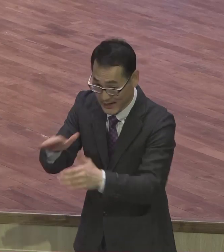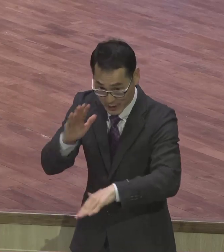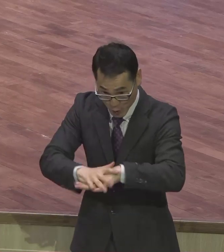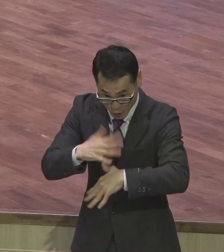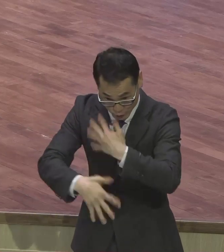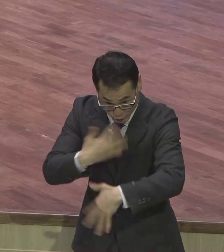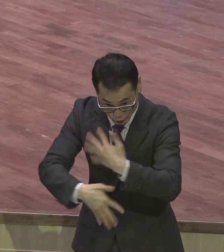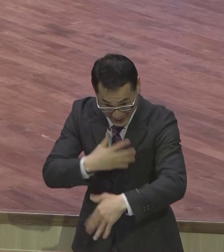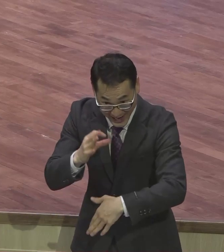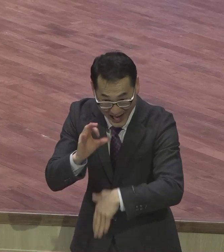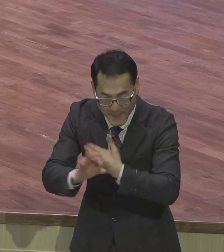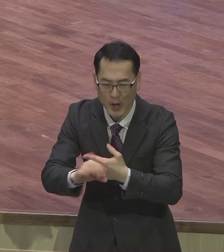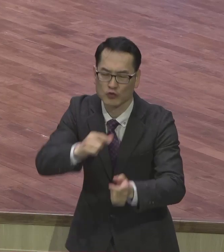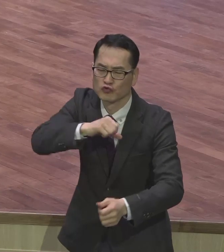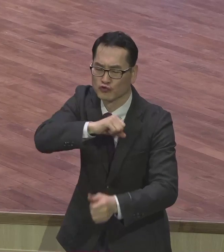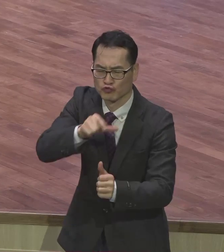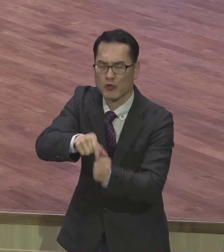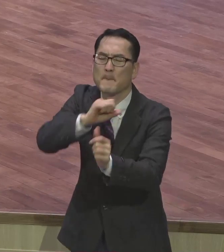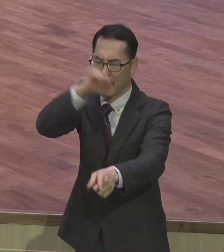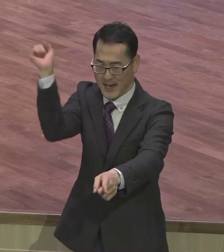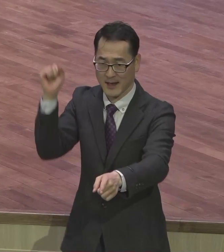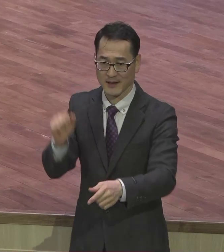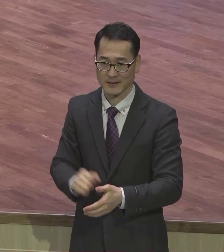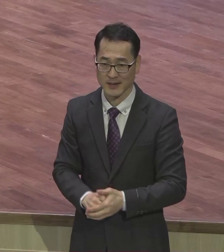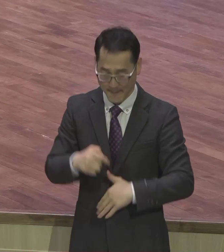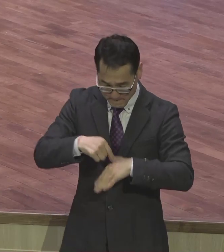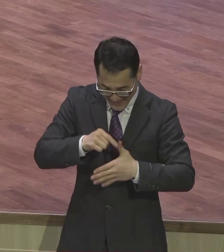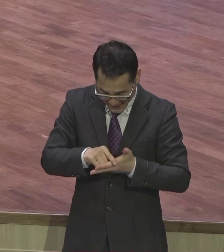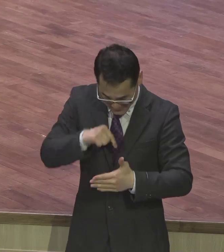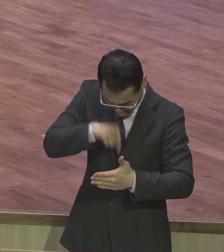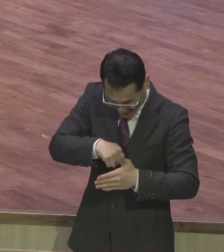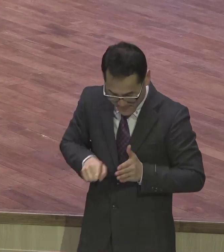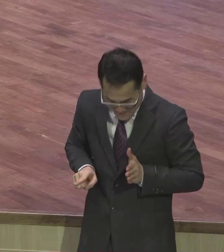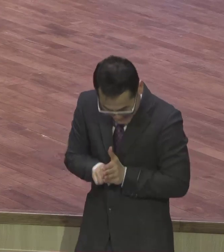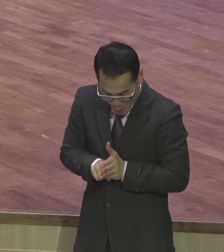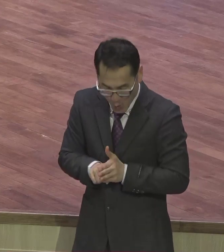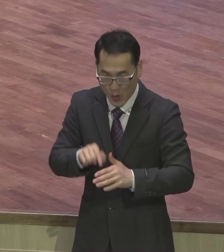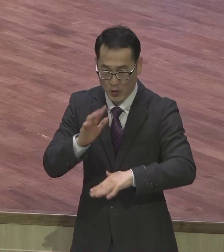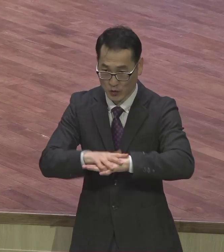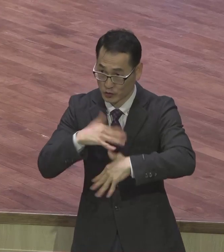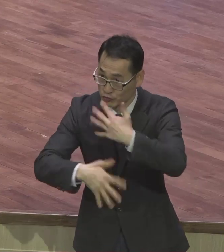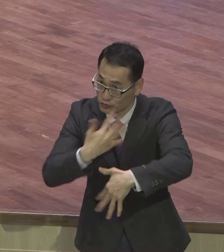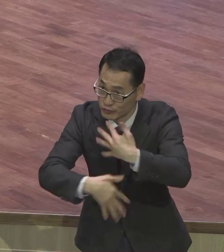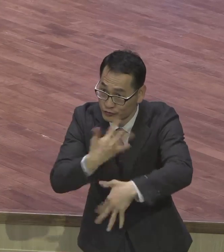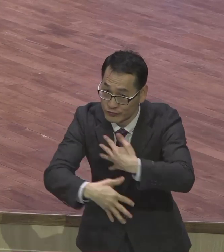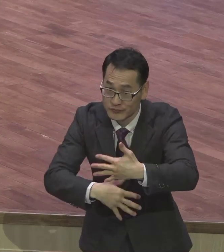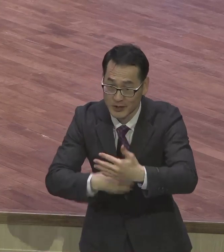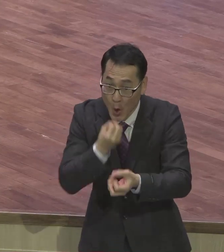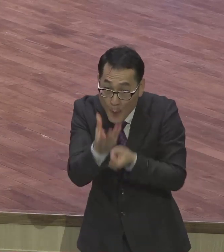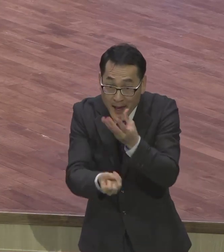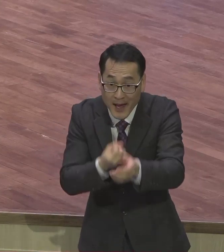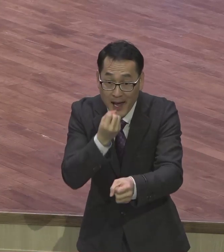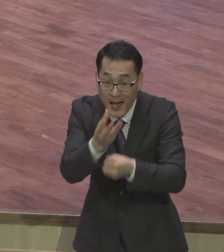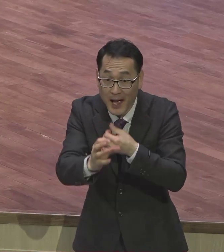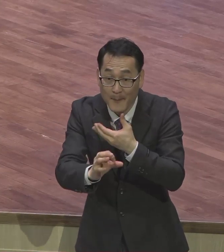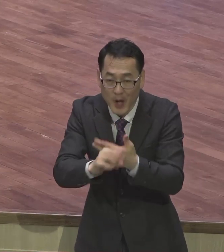사람이 마음으로 믿어 의외리고 입으로 신해서 구원을 받는다 그래서 입으로